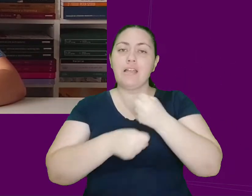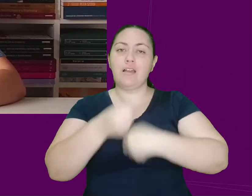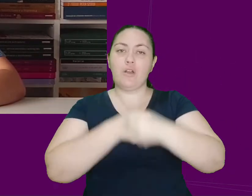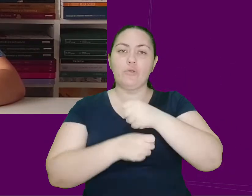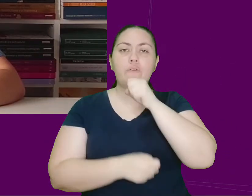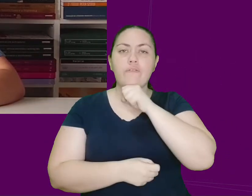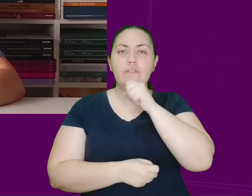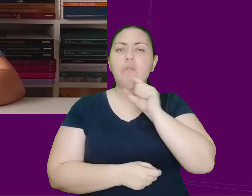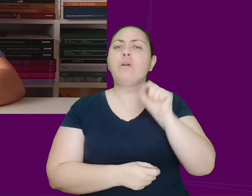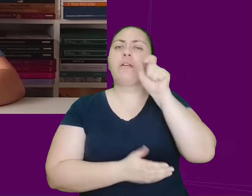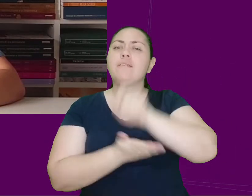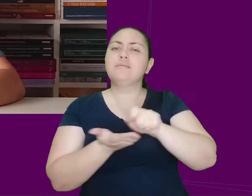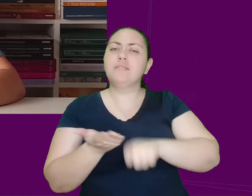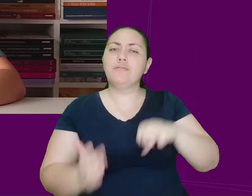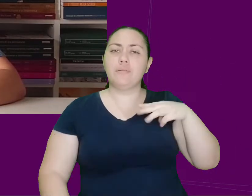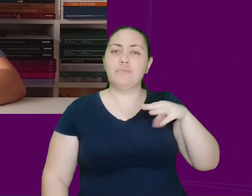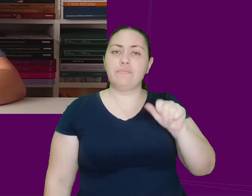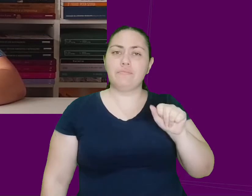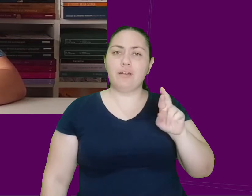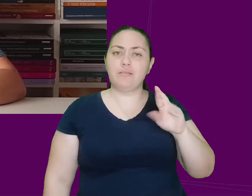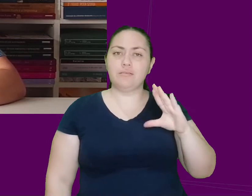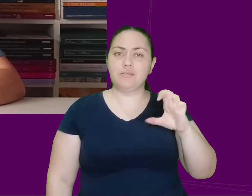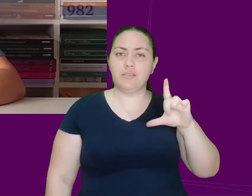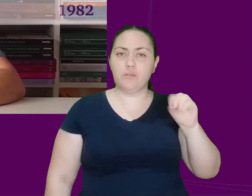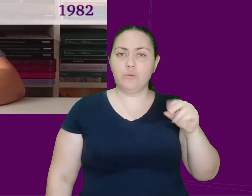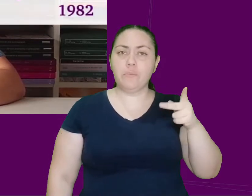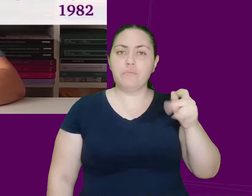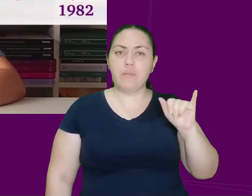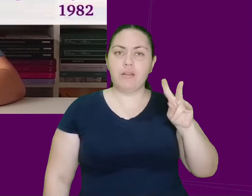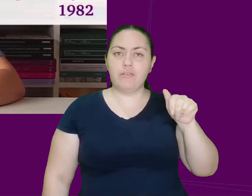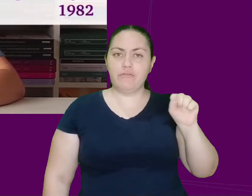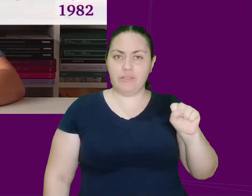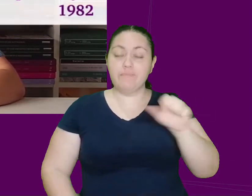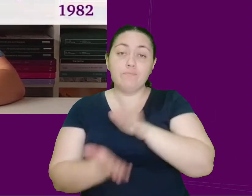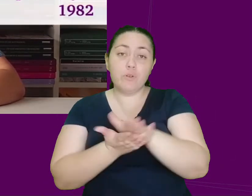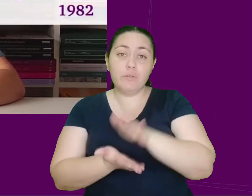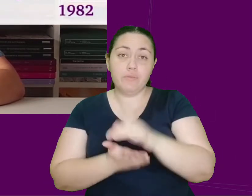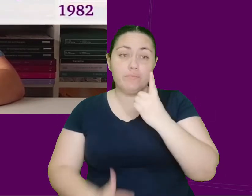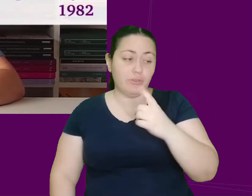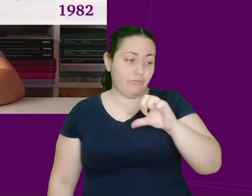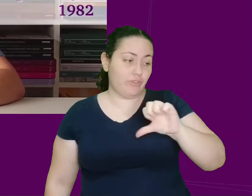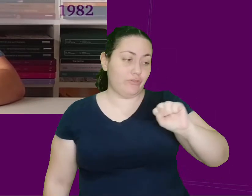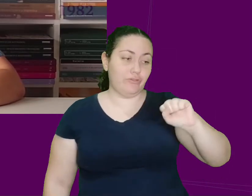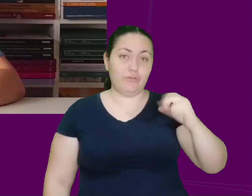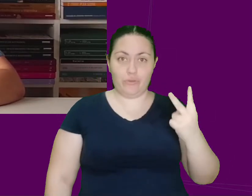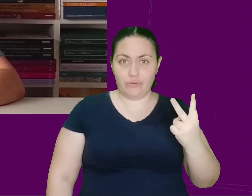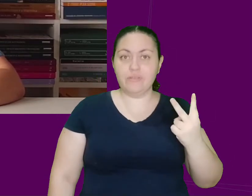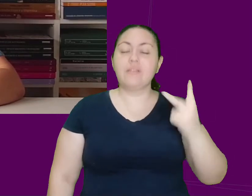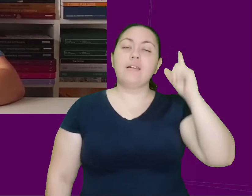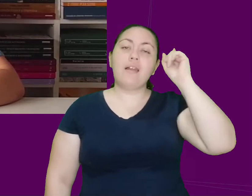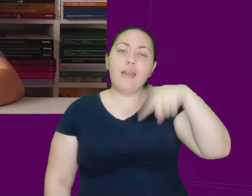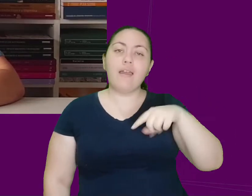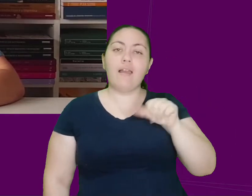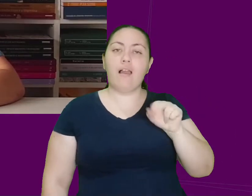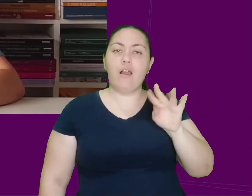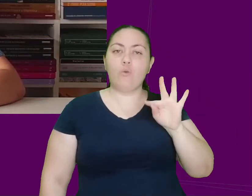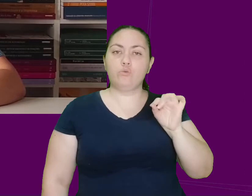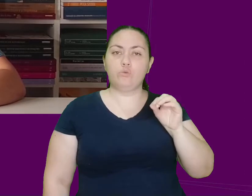pelo Marcelo Rubens Paes. Publicado em 1982, Feliz Ano Velho é um romance de teor autobiográfico, em que o